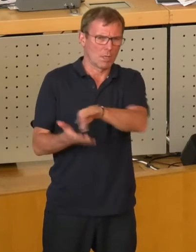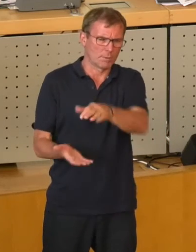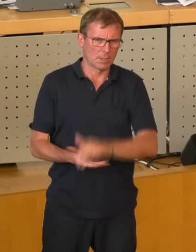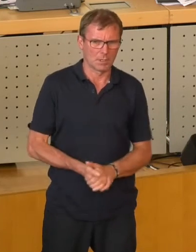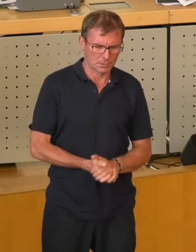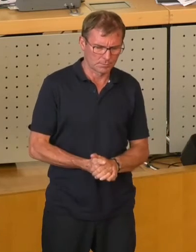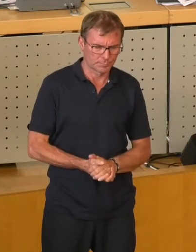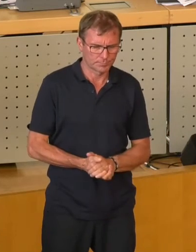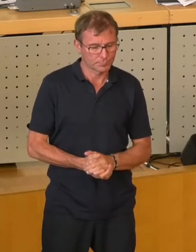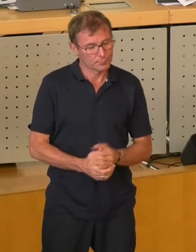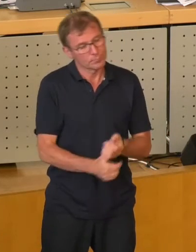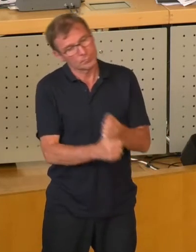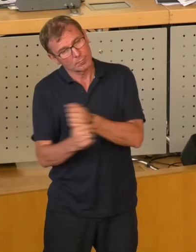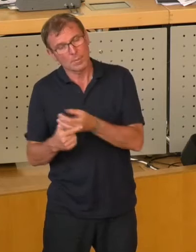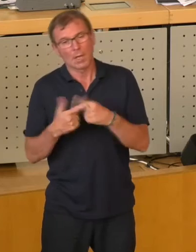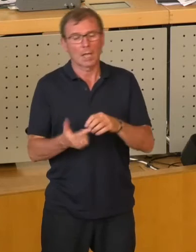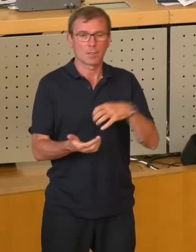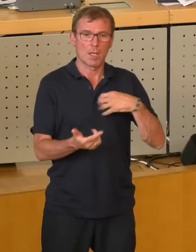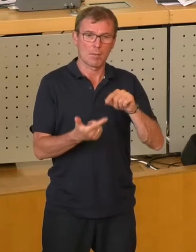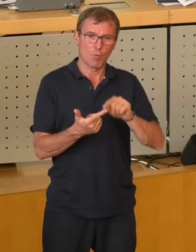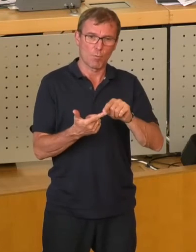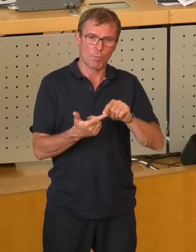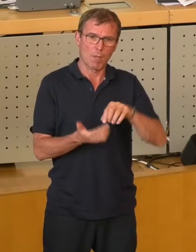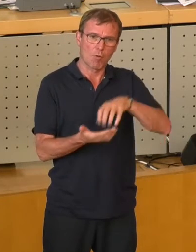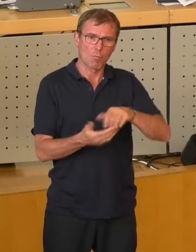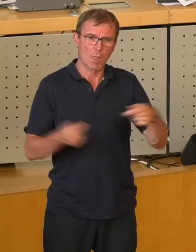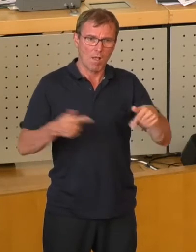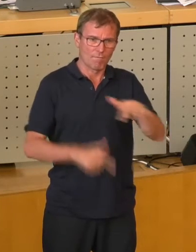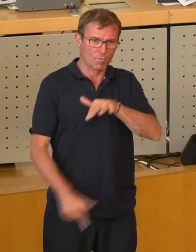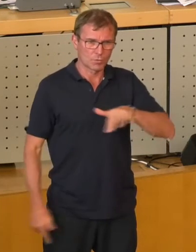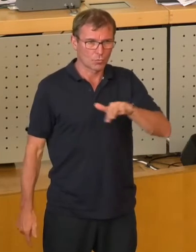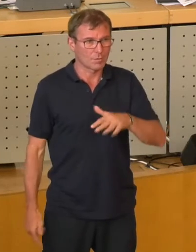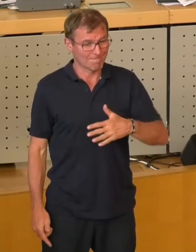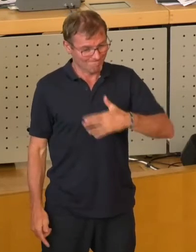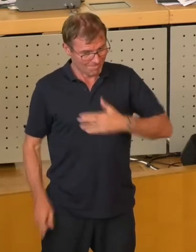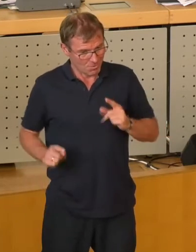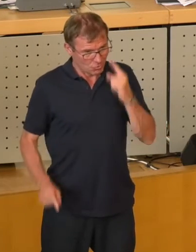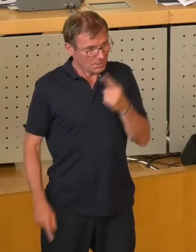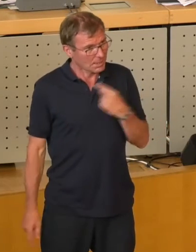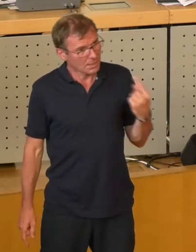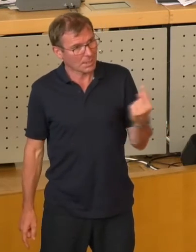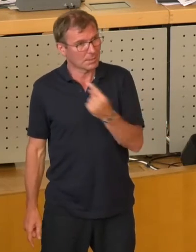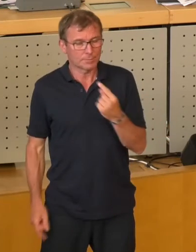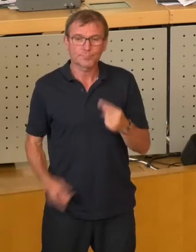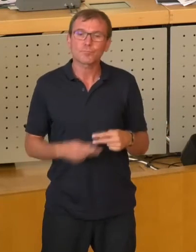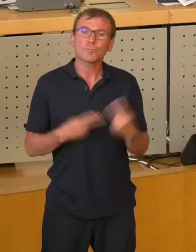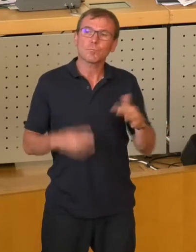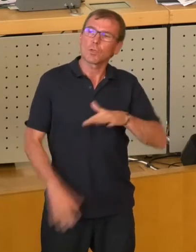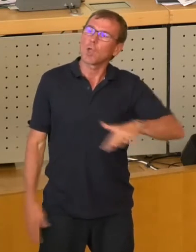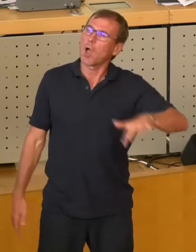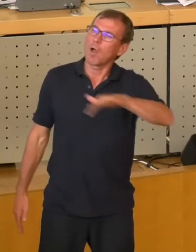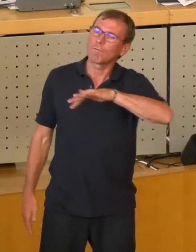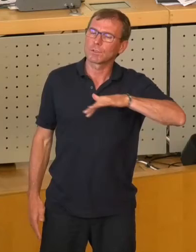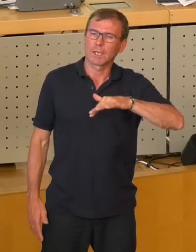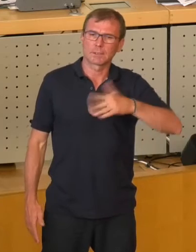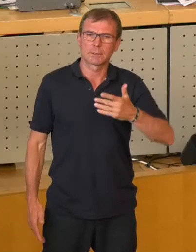Herren, noch ein anderes Problem ist mit dem kommunalen Versorgung. Wir Stadträte haben hier in der Öffentlichkeit, und wenn wir das